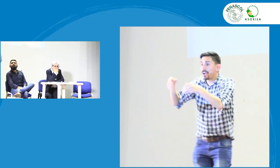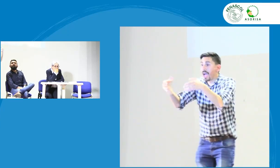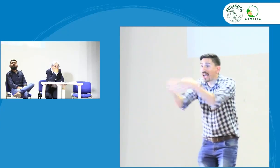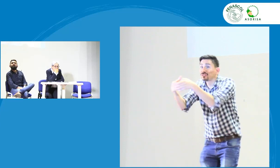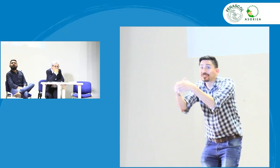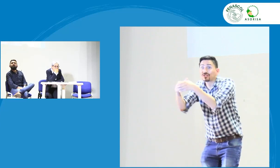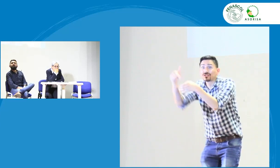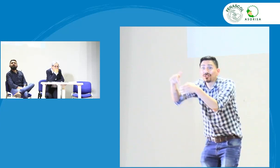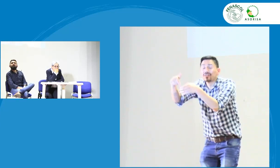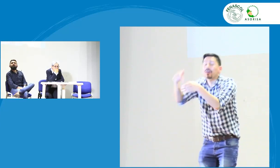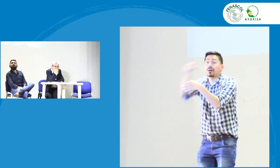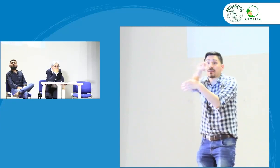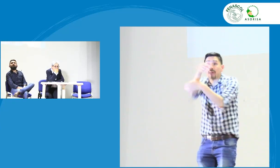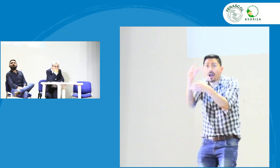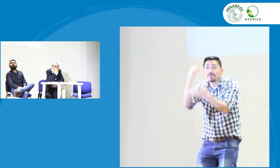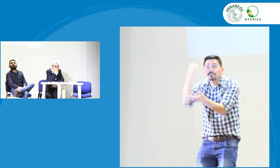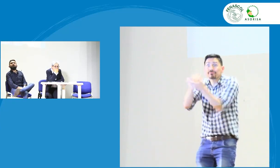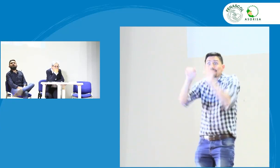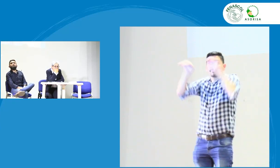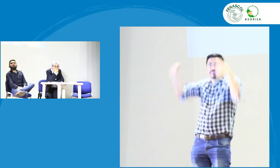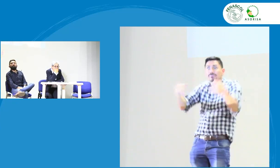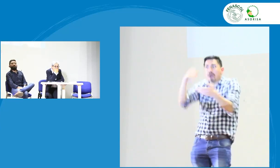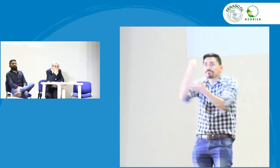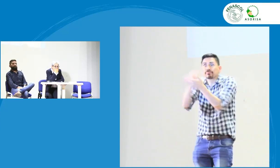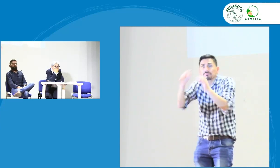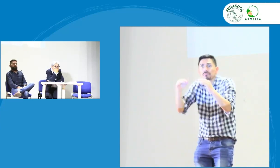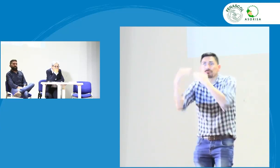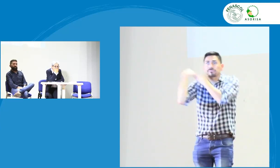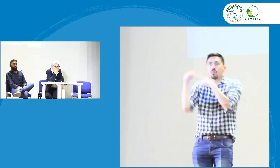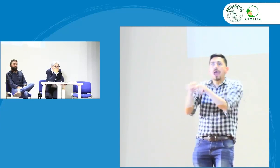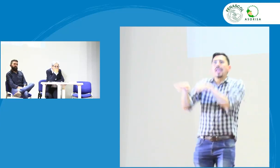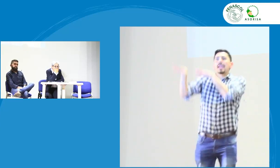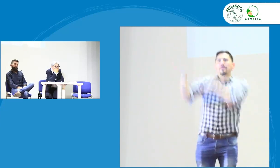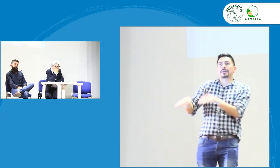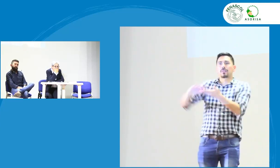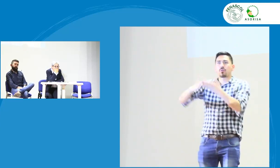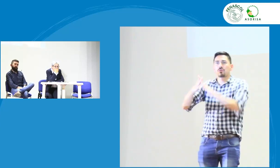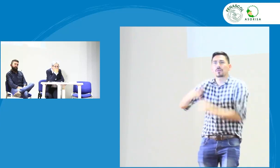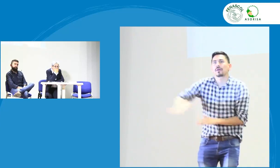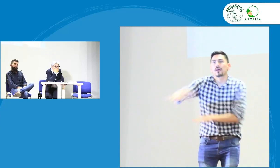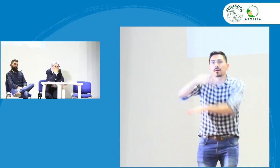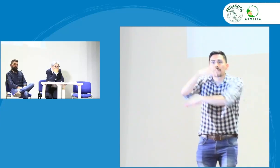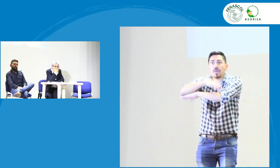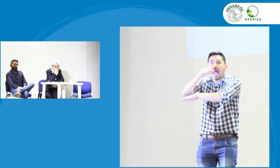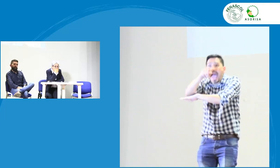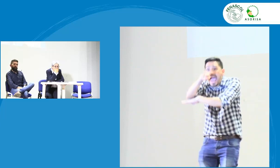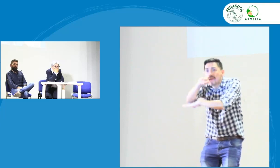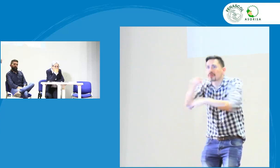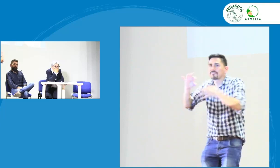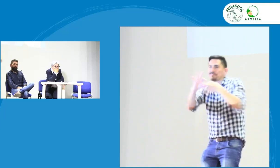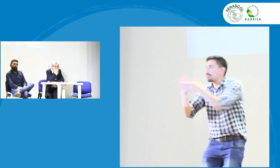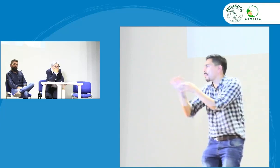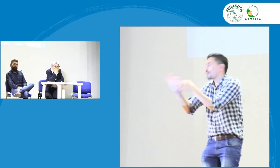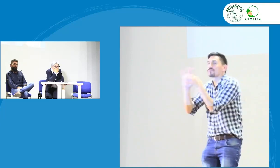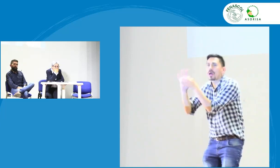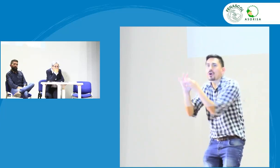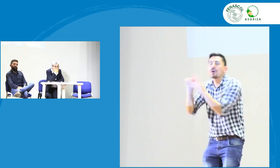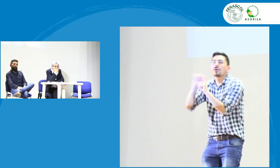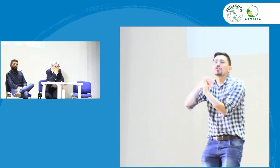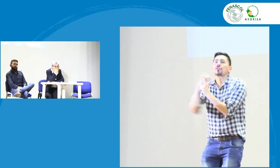entonces es importante que desde la asociación que ya está legalmente constituida entonces es la representación de la comunidad sorda